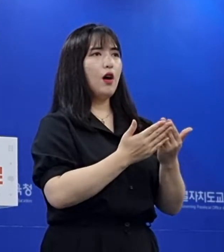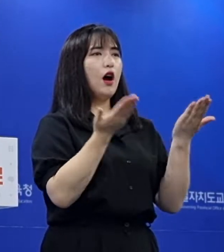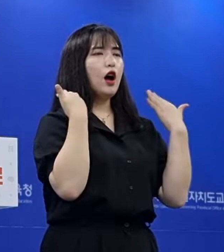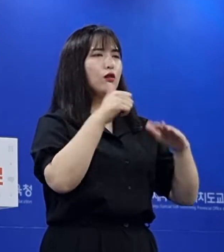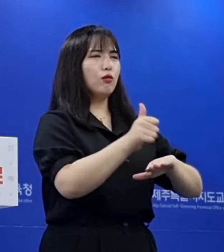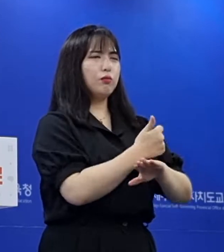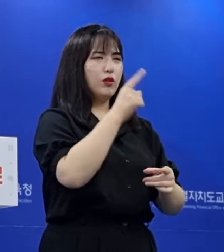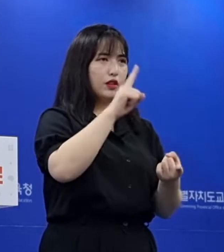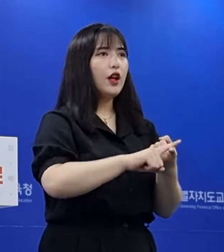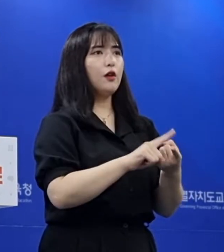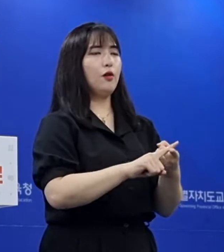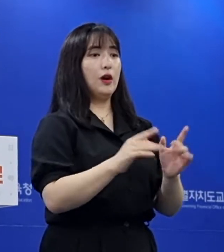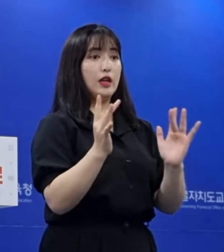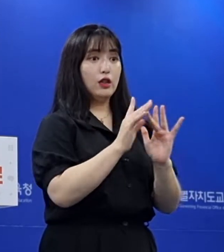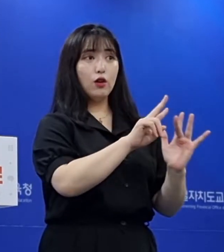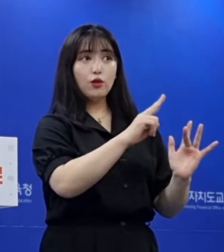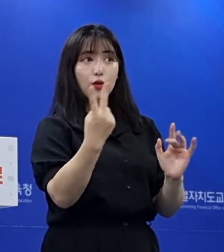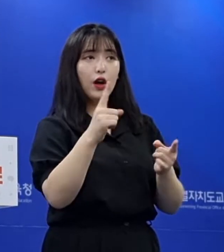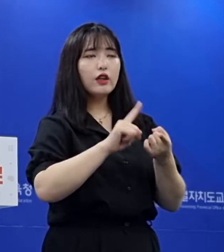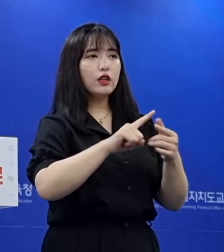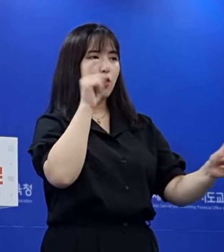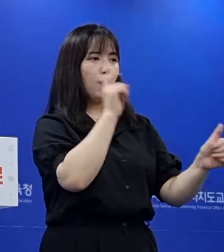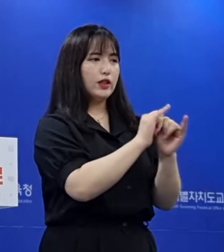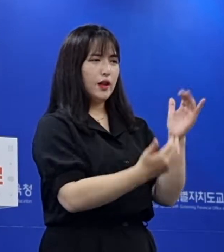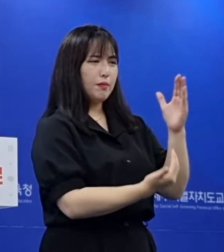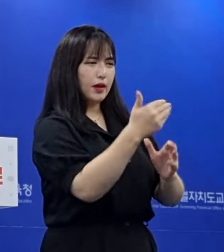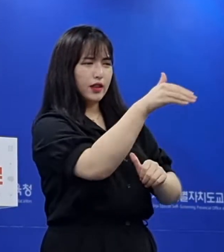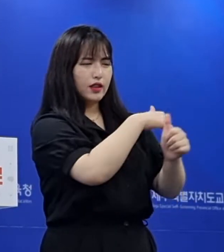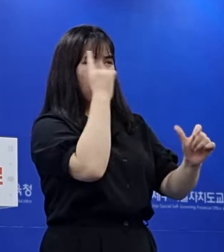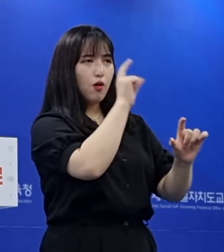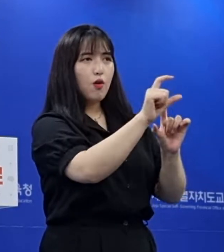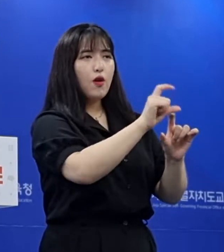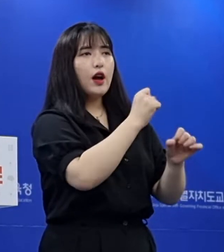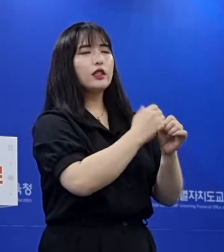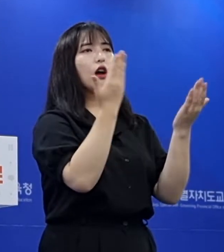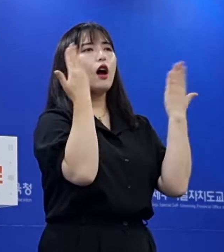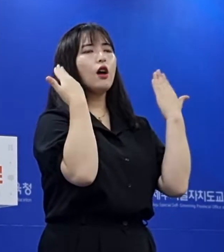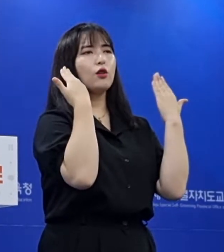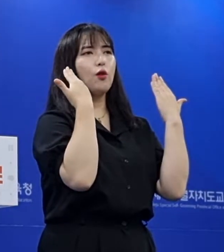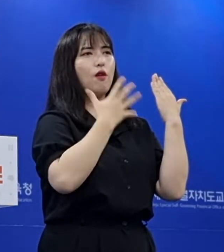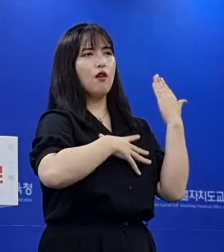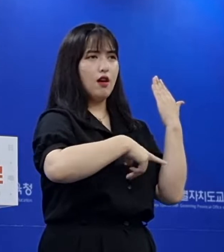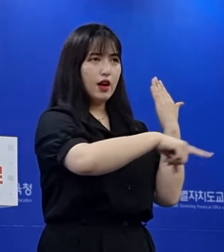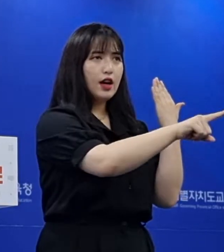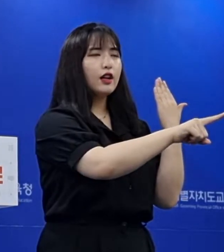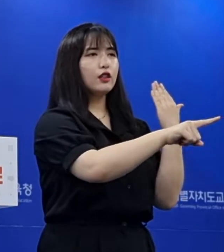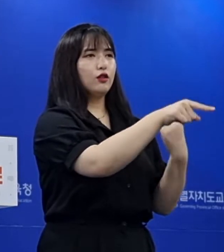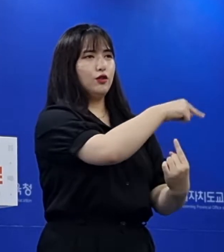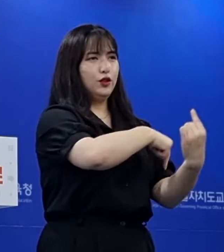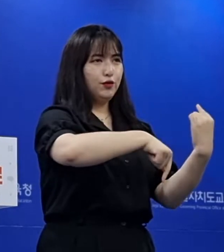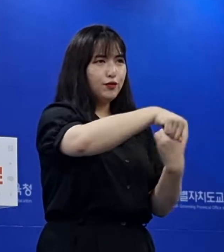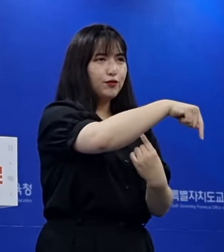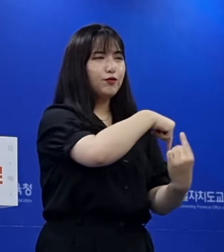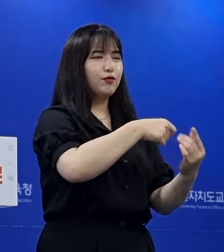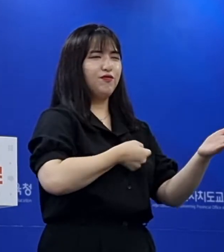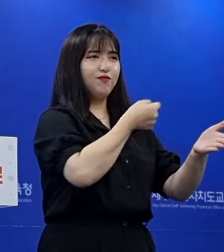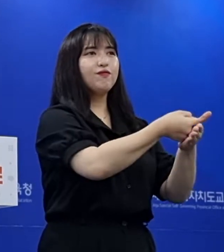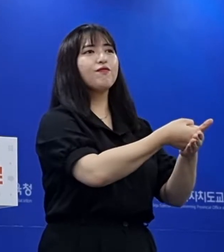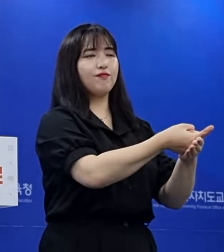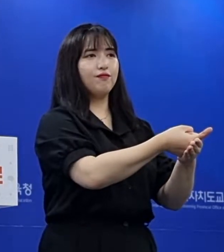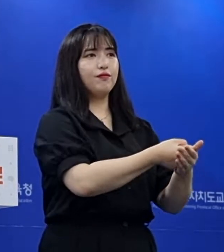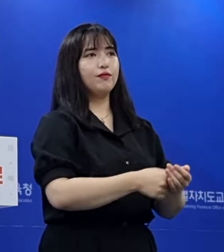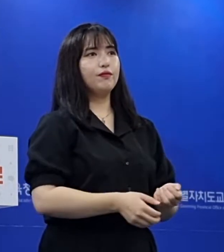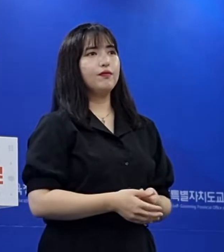유지하면서 원격 수업은 학생 확진자 발생 상황을 고려하여 학교에서 탄력적으로 결정하여